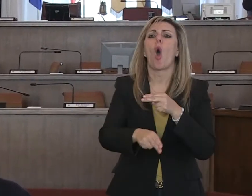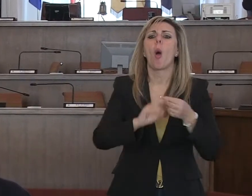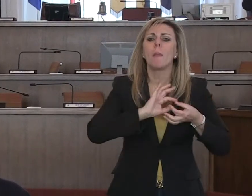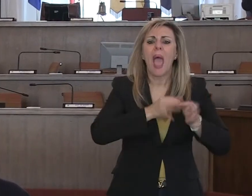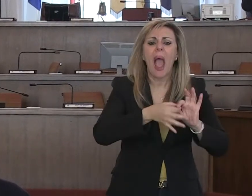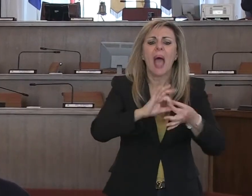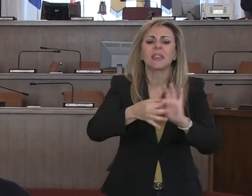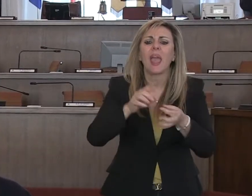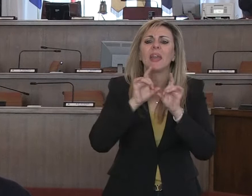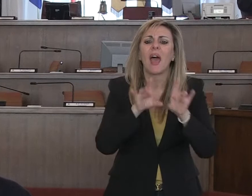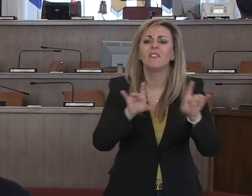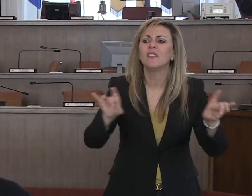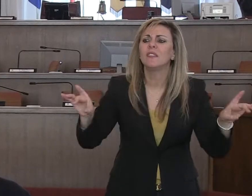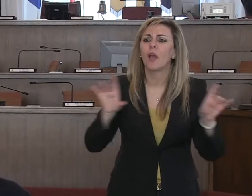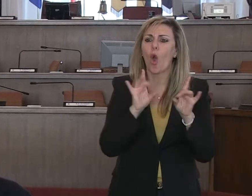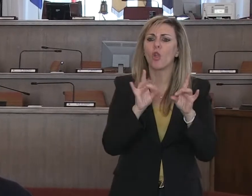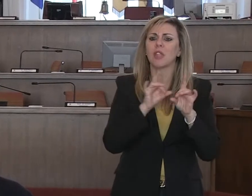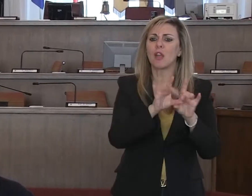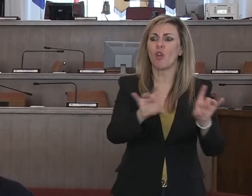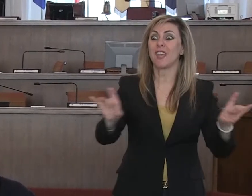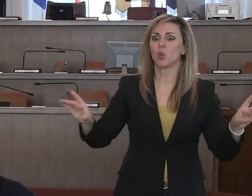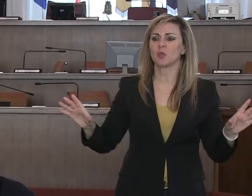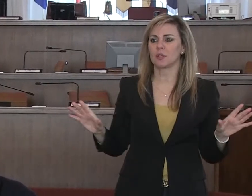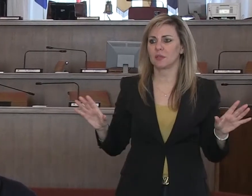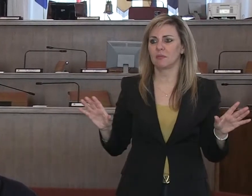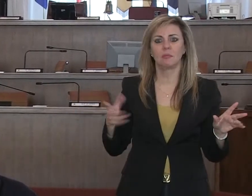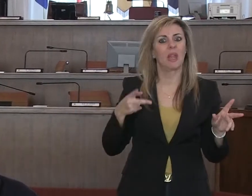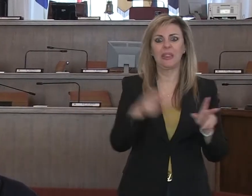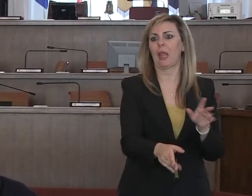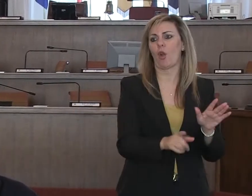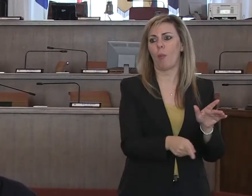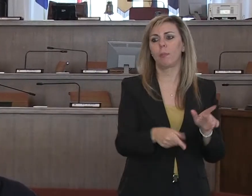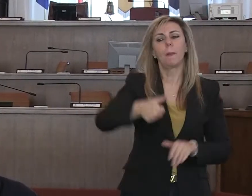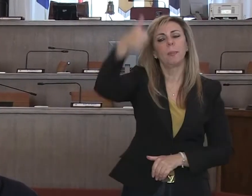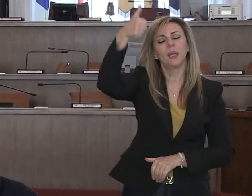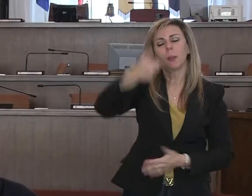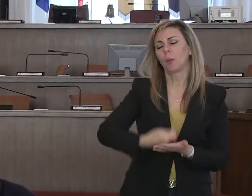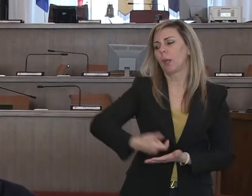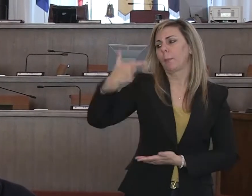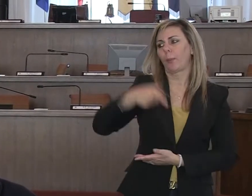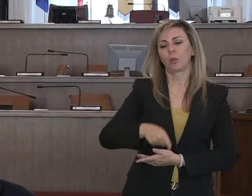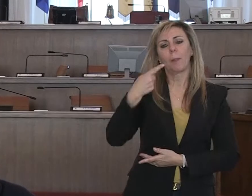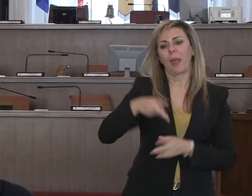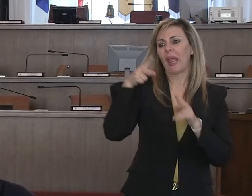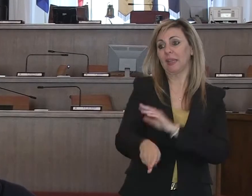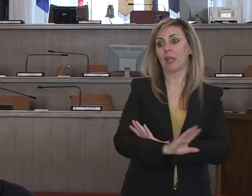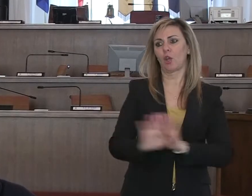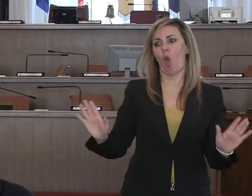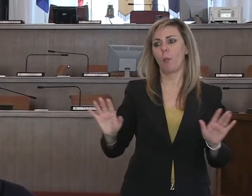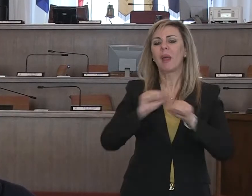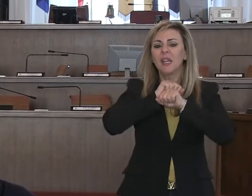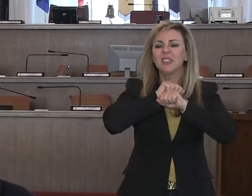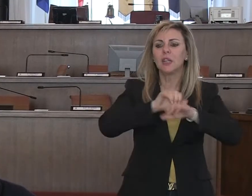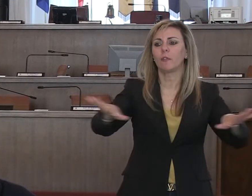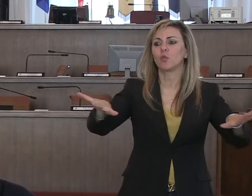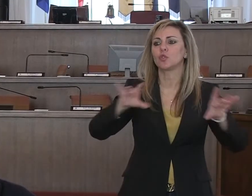di trasmissione del virus. Questo è l'elemento principale per interrompere la diffusione